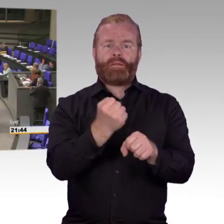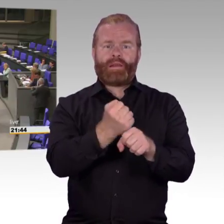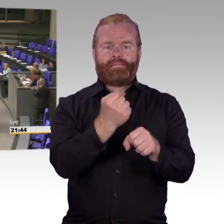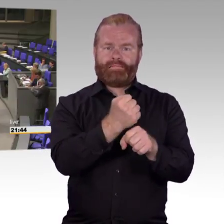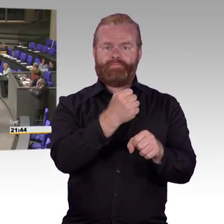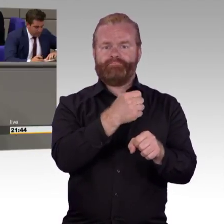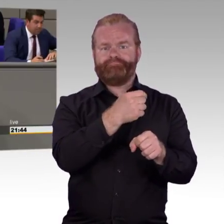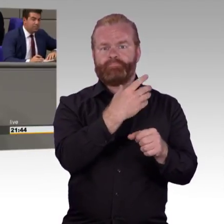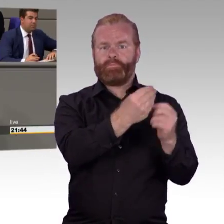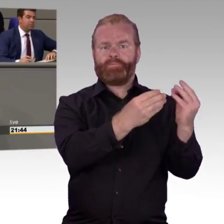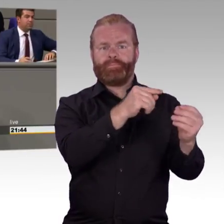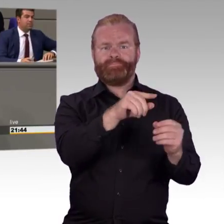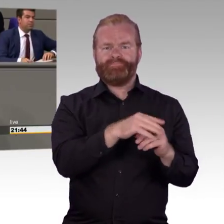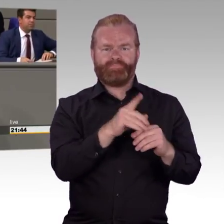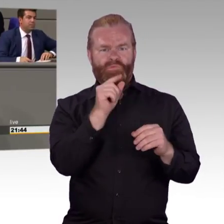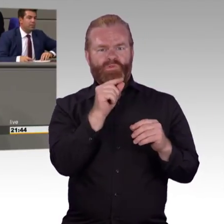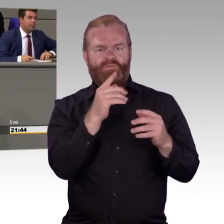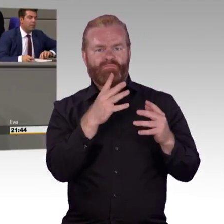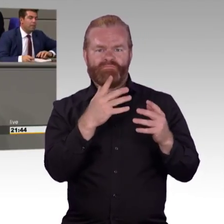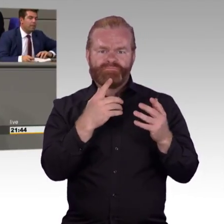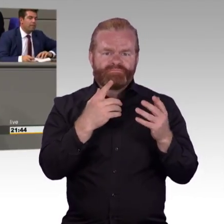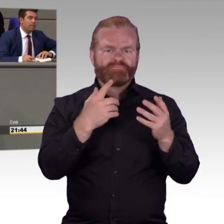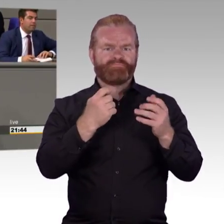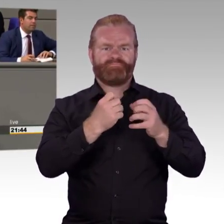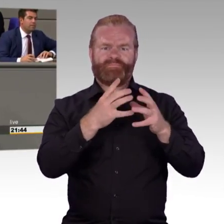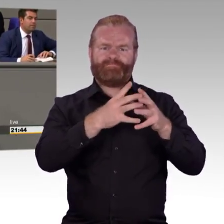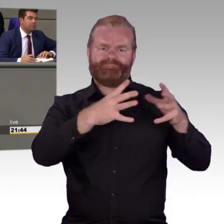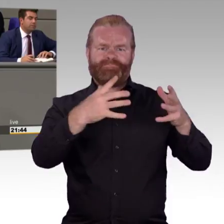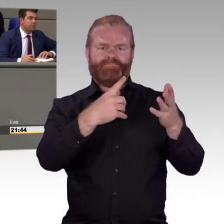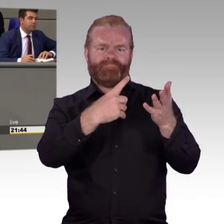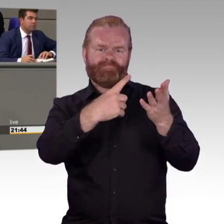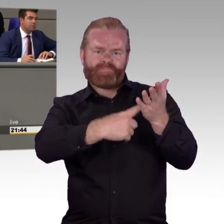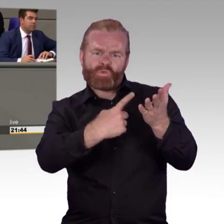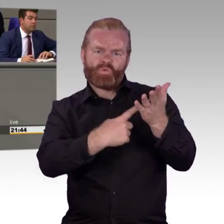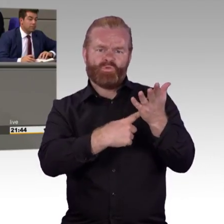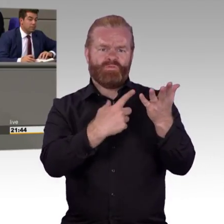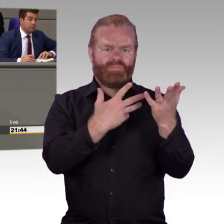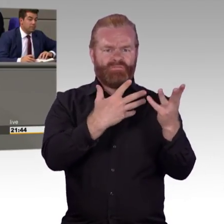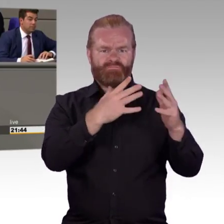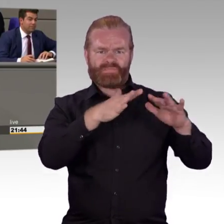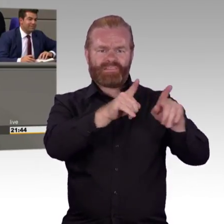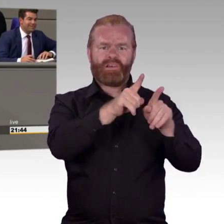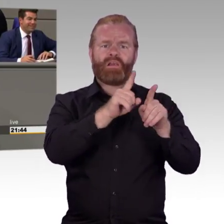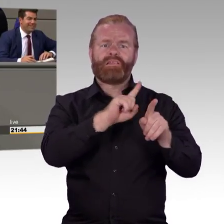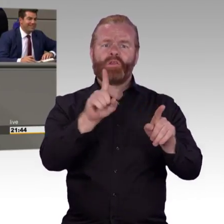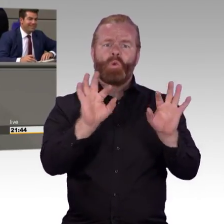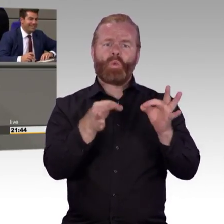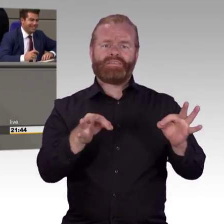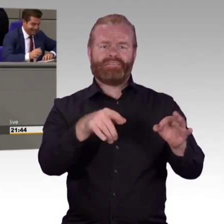Arbeitsförderungsmaßnahmen für Leute, die gar nicht arbeiten dürfen. Sind Sie sich eigentlich bewusst, dass dieser Antrag auch die Bankrotterklärung